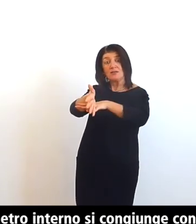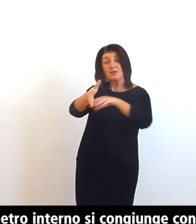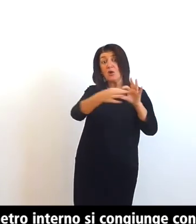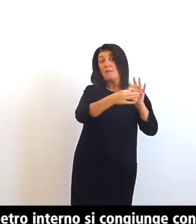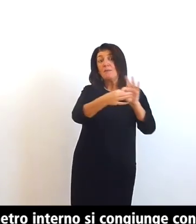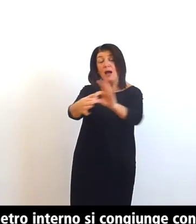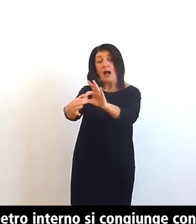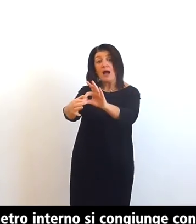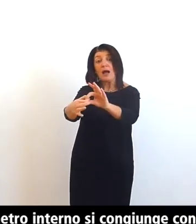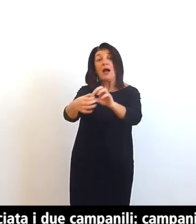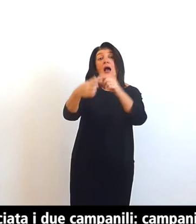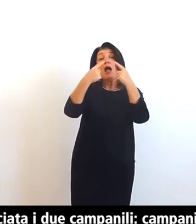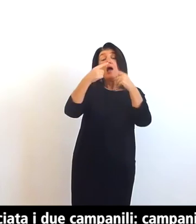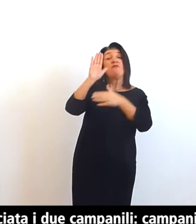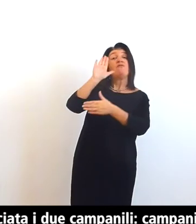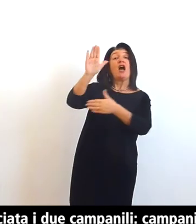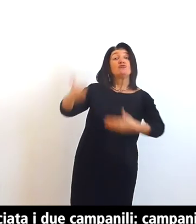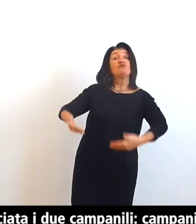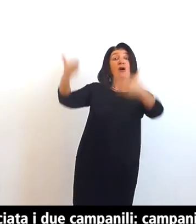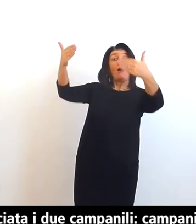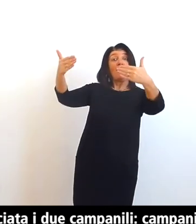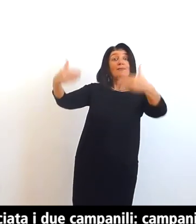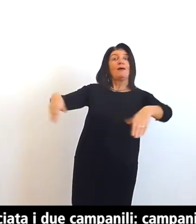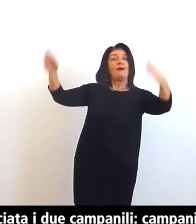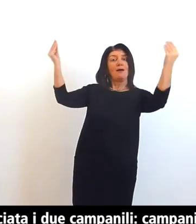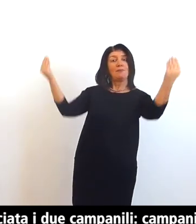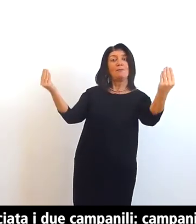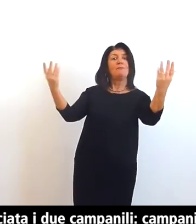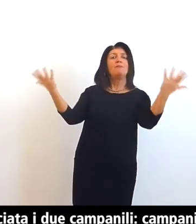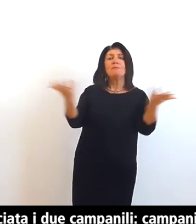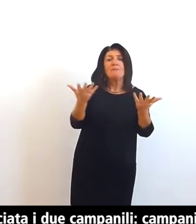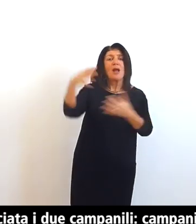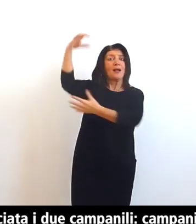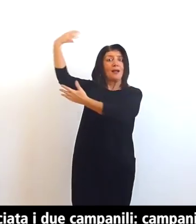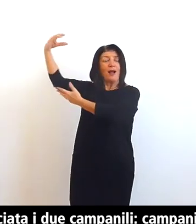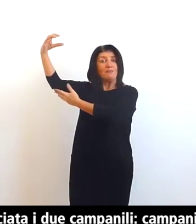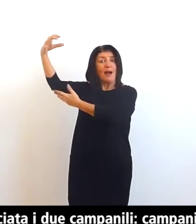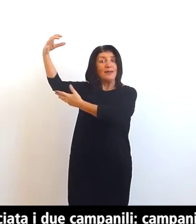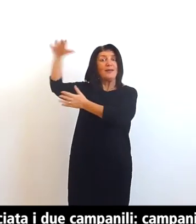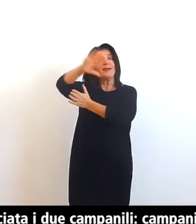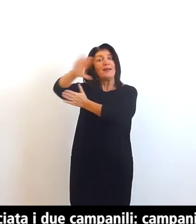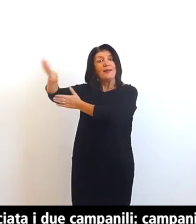lati della facciata i due campanili campanile dei canonici a sinistra numero 3